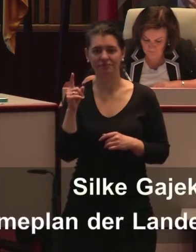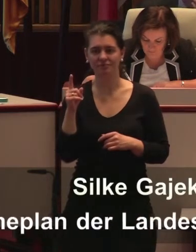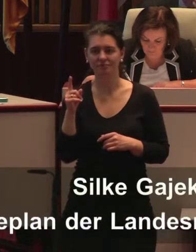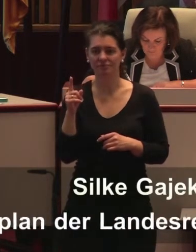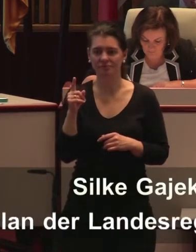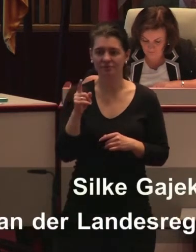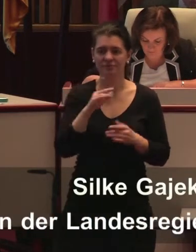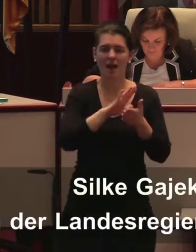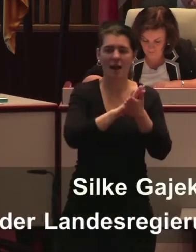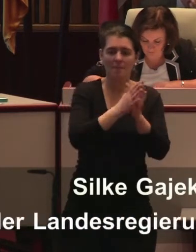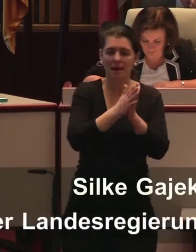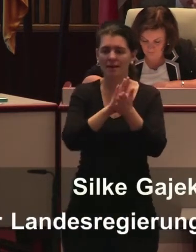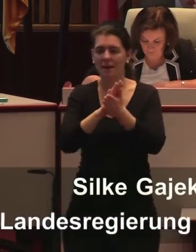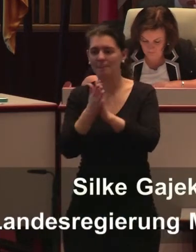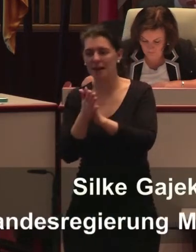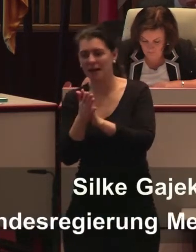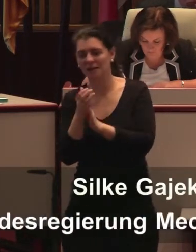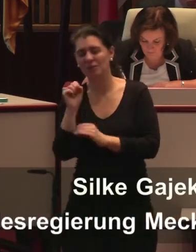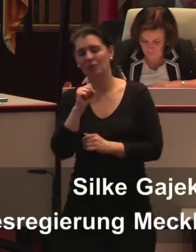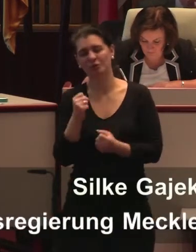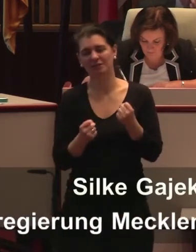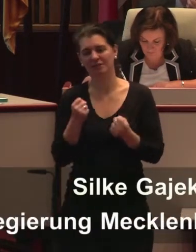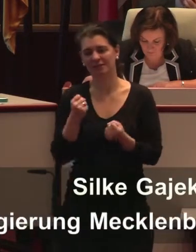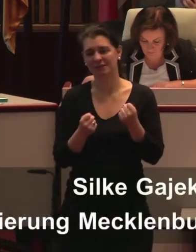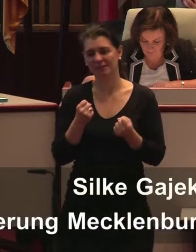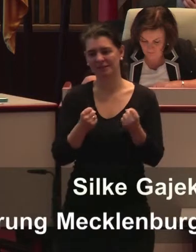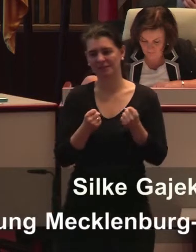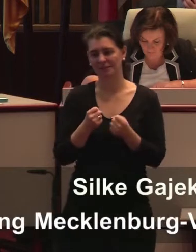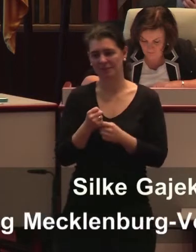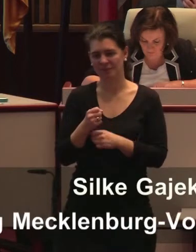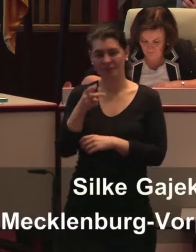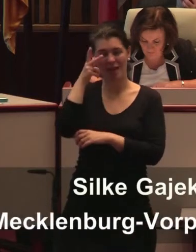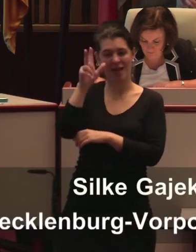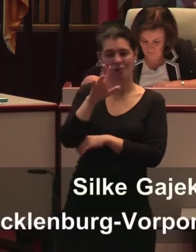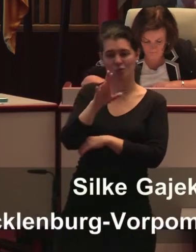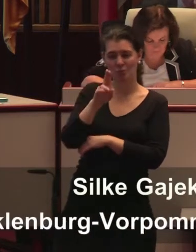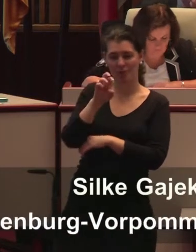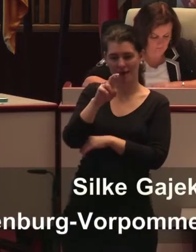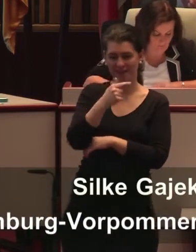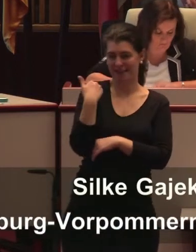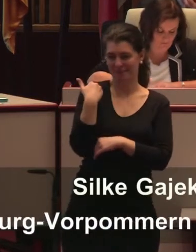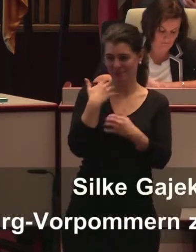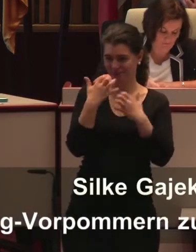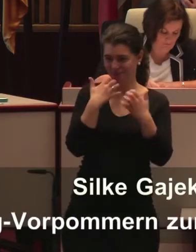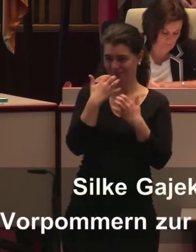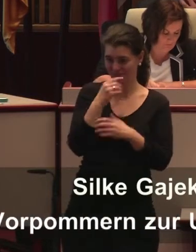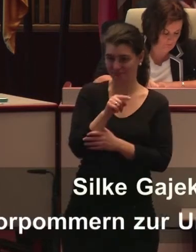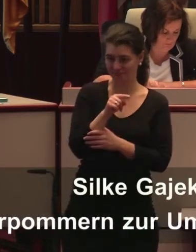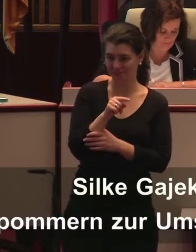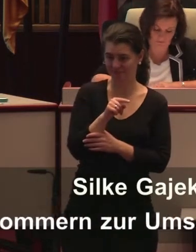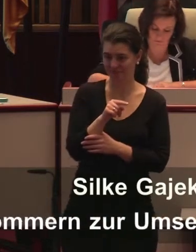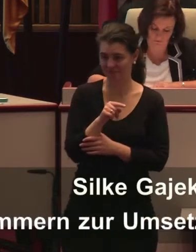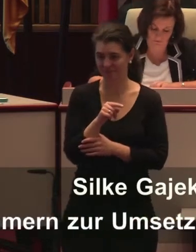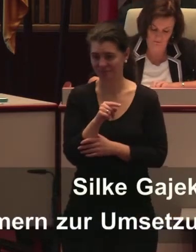Gerade die Debatte, Herr Schubert, und die Akzente, die Sie eben gesagt haben, haben mir noch einmal vor Augen geführt, dass möglicherweise auch dieser